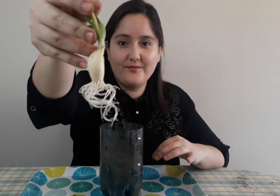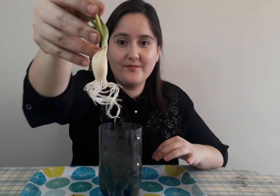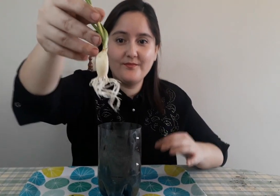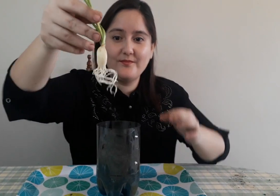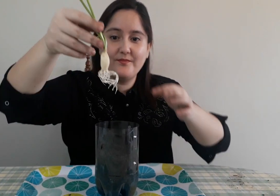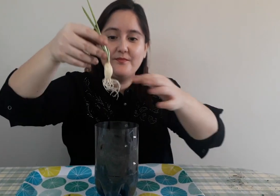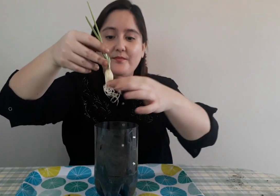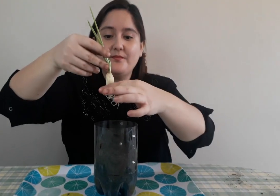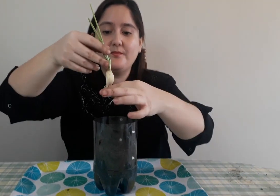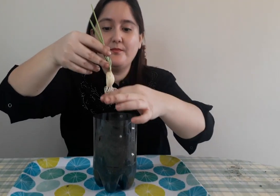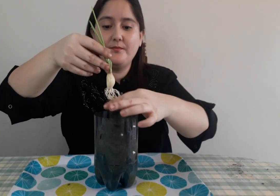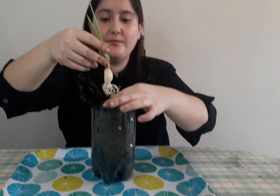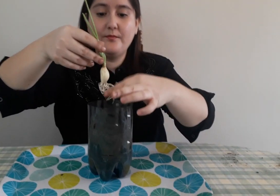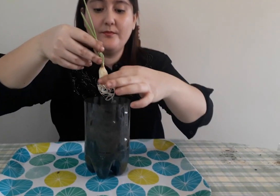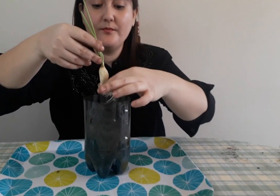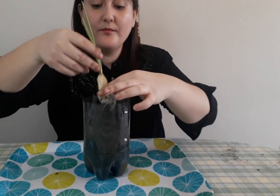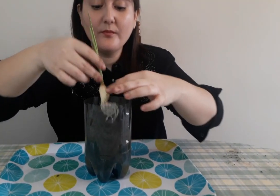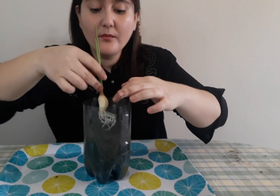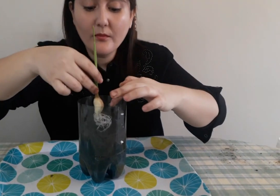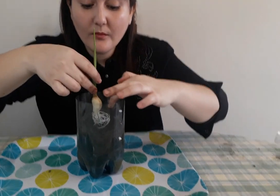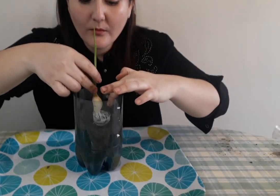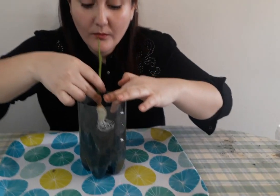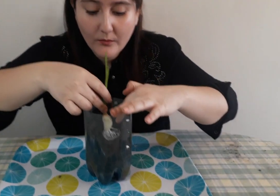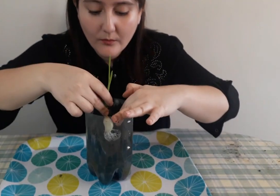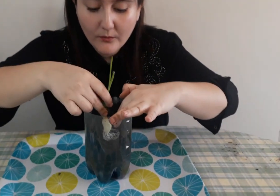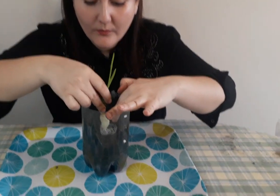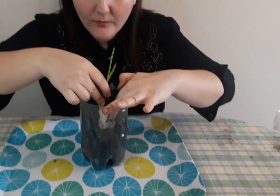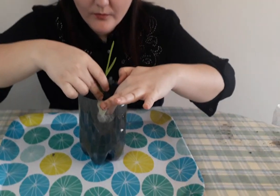Y ahí introducimos nuestro diente de ajo.